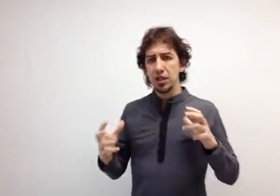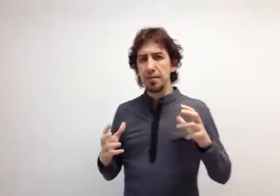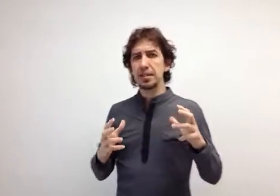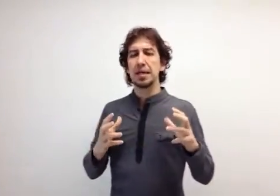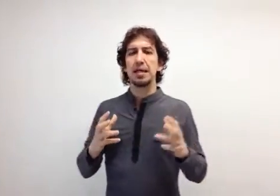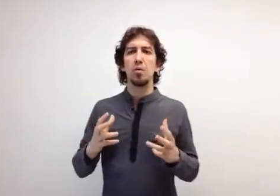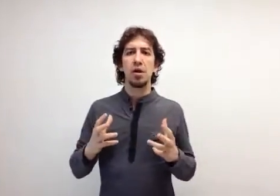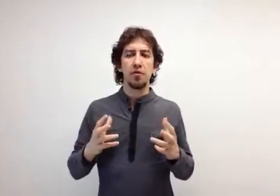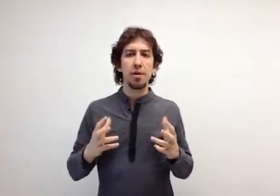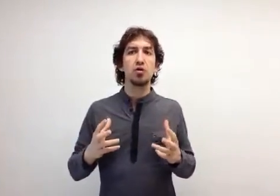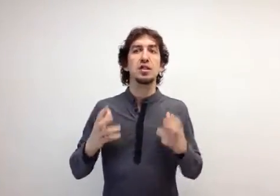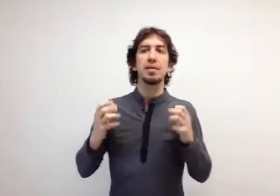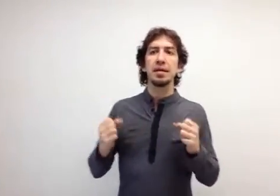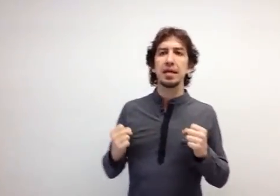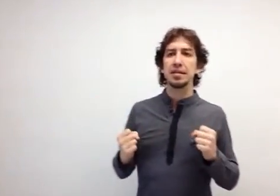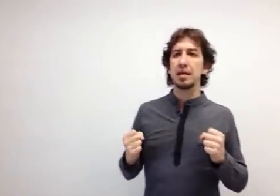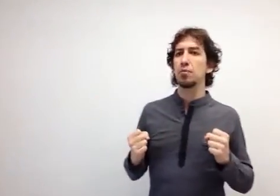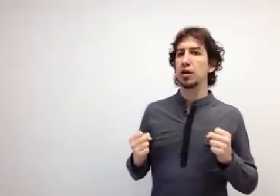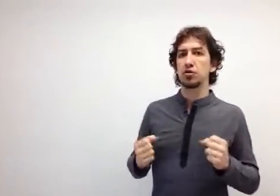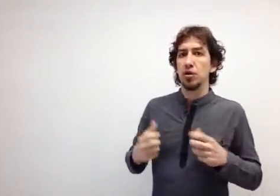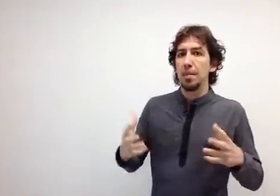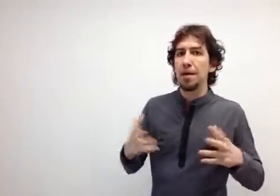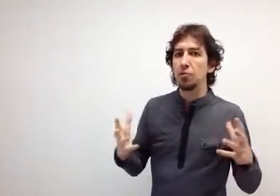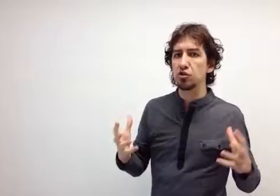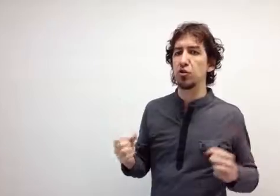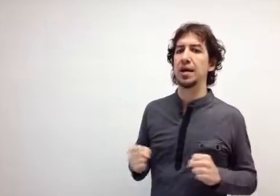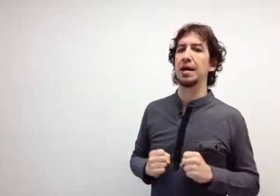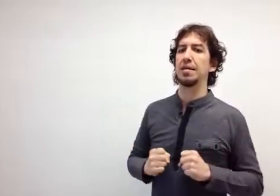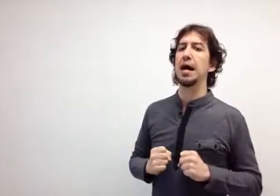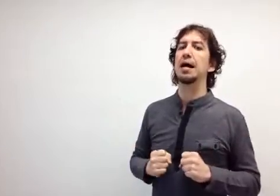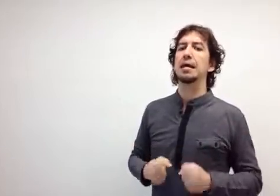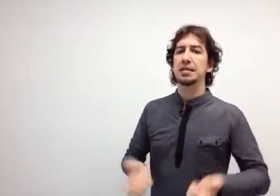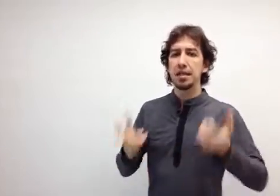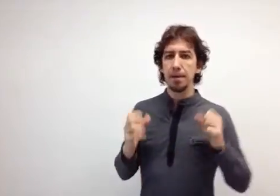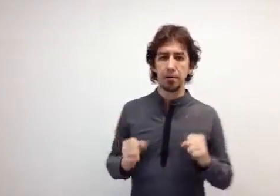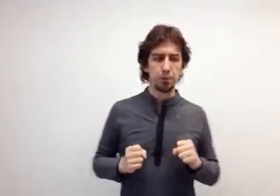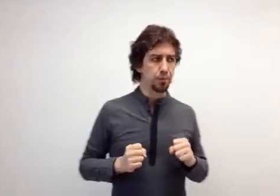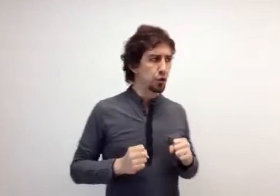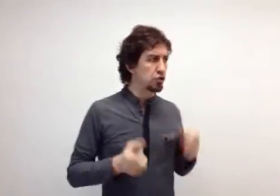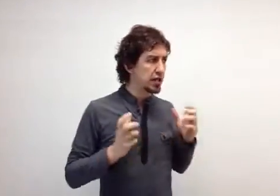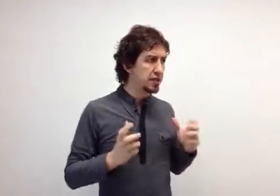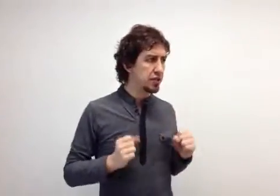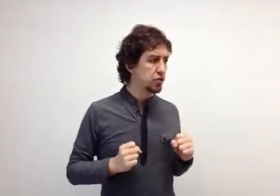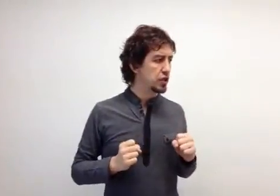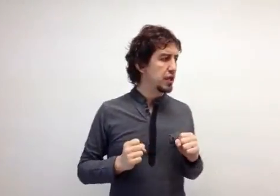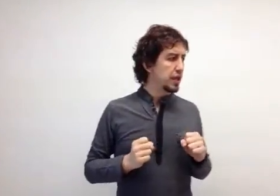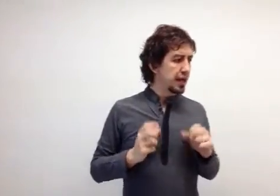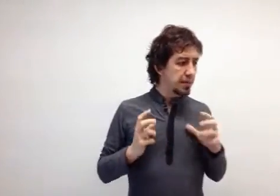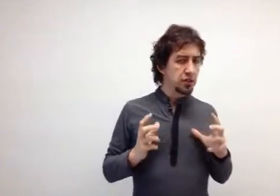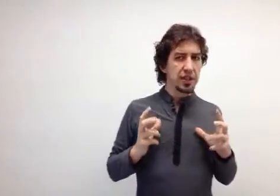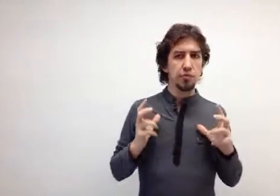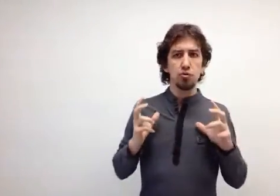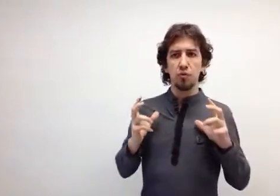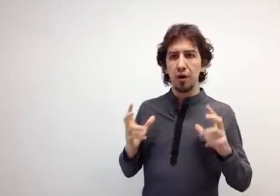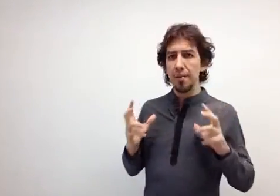temas que de alguna forma nos deben interesar porque son el pan nuestro de cada día. Sin embargo, los arquitectos creemos que tenemos un problema